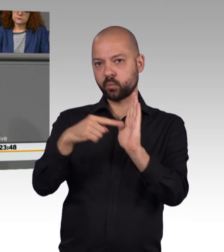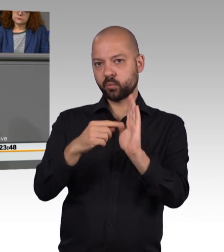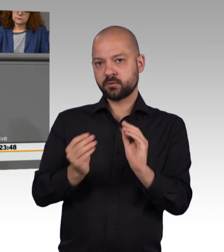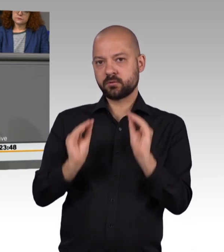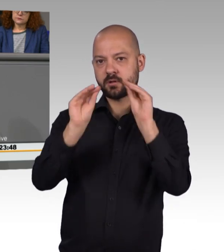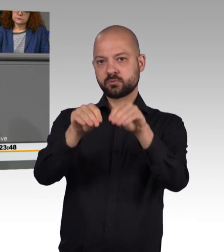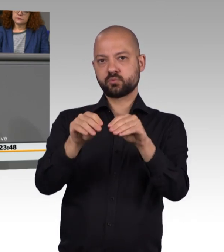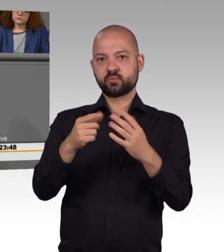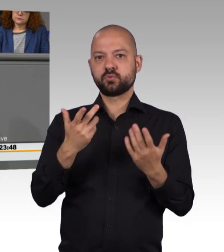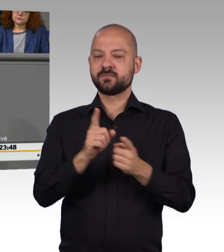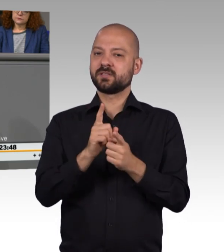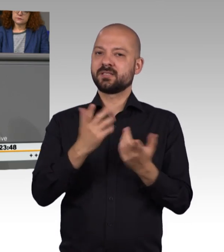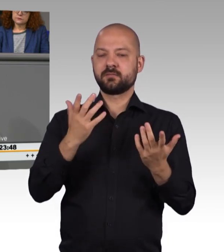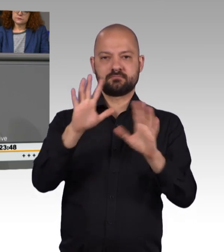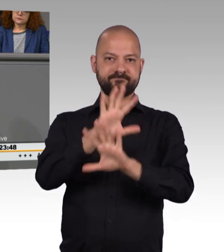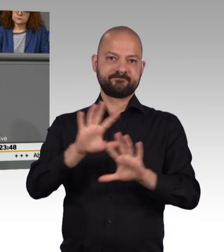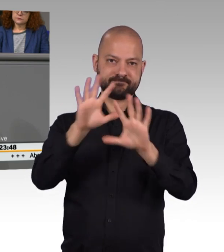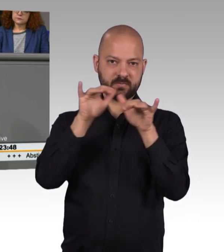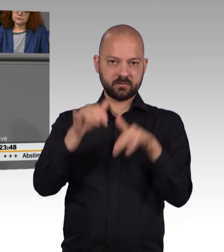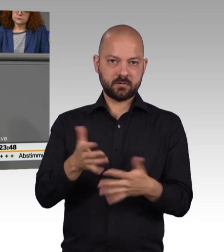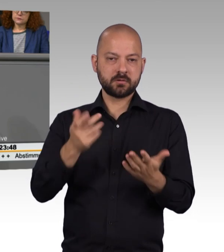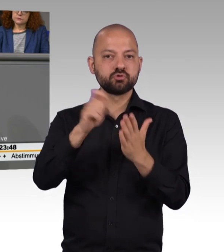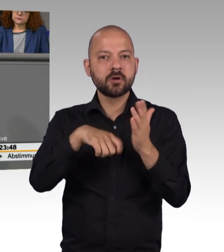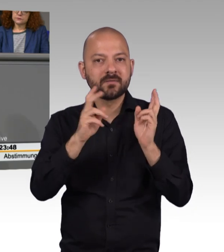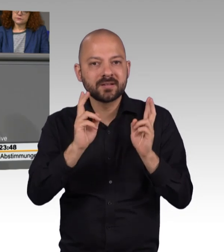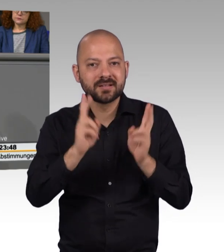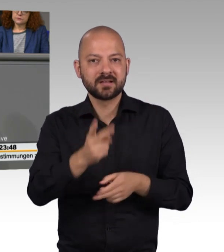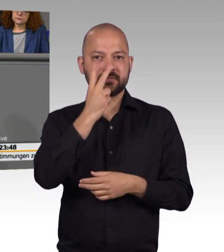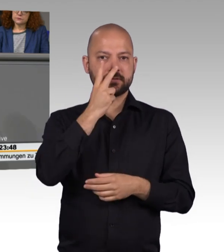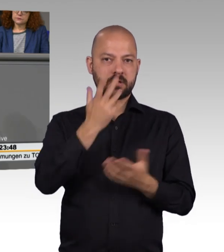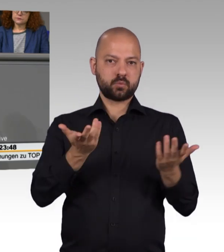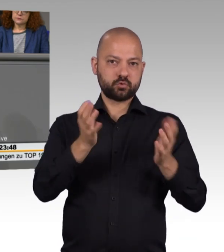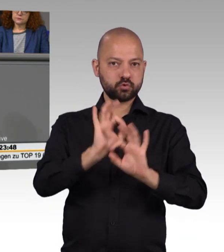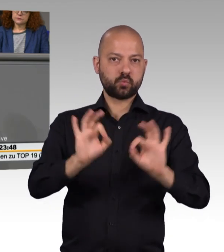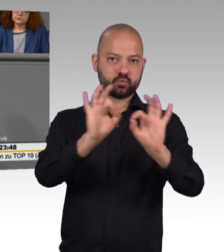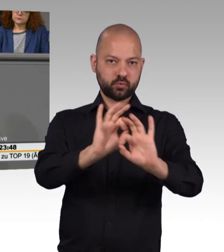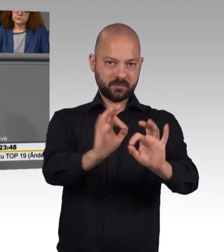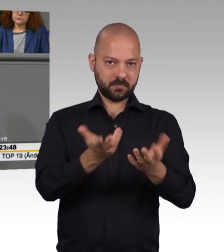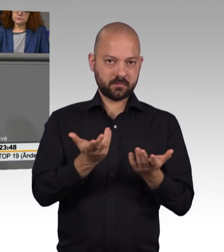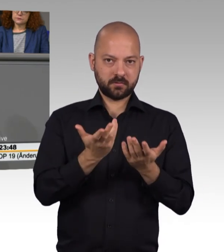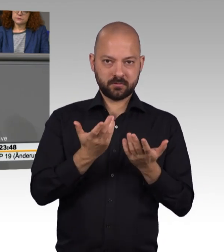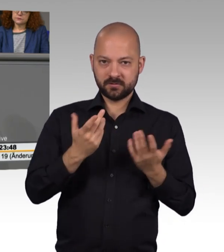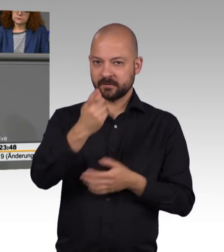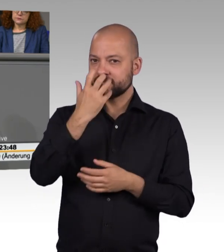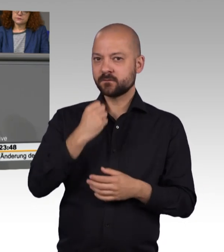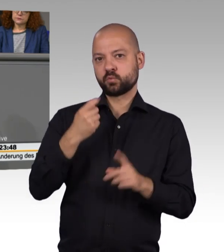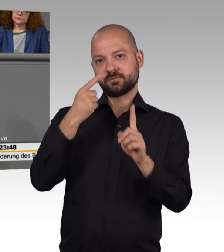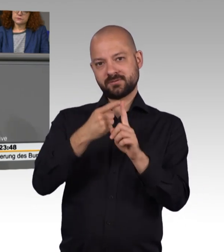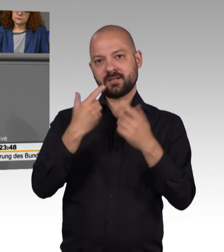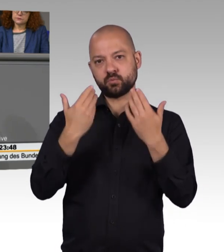und mit weiteren Strafrechtsverschärfungen, wohl wissend, wohl wissend, dass die Verfälschung der Wahl schon vorher strafbar war. Dazu brauchen